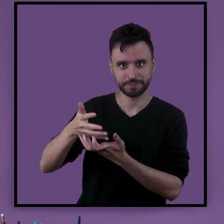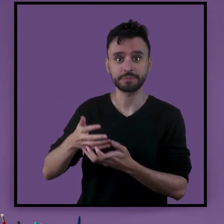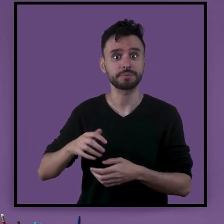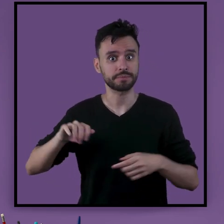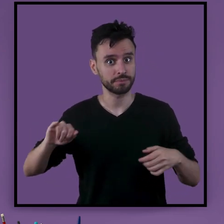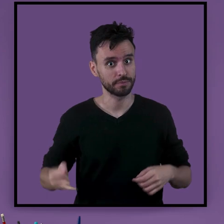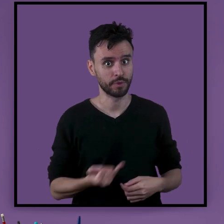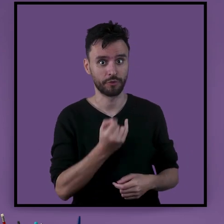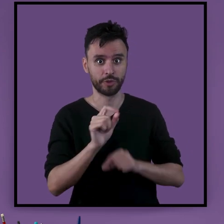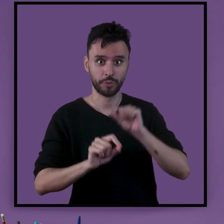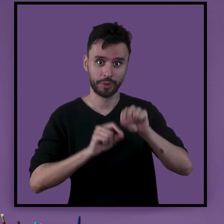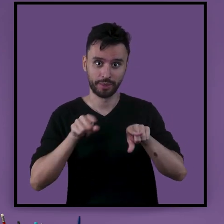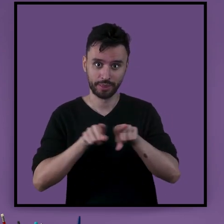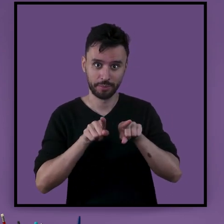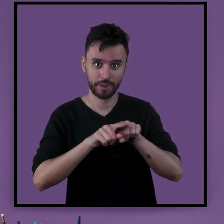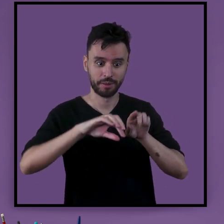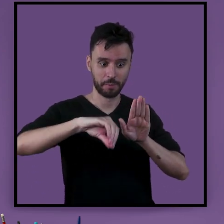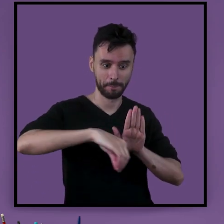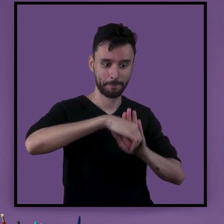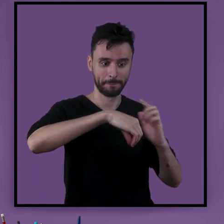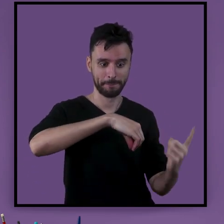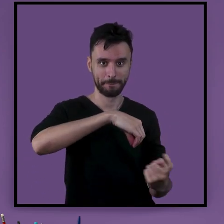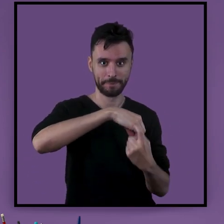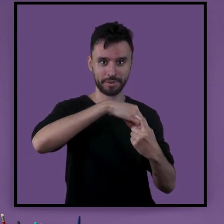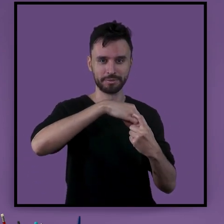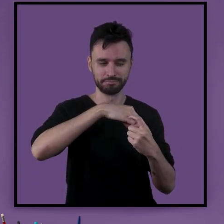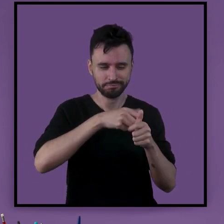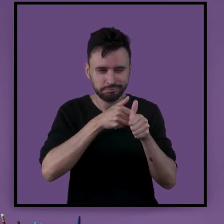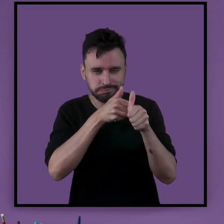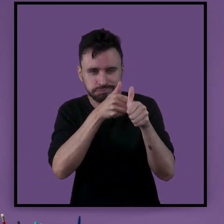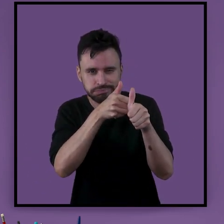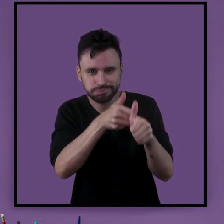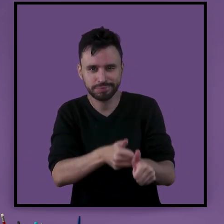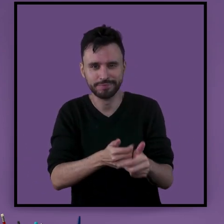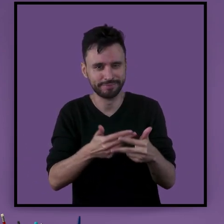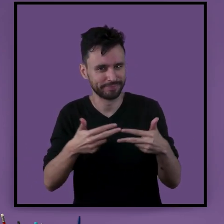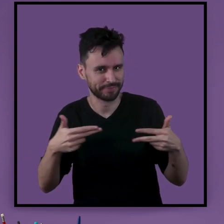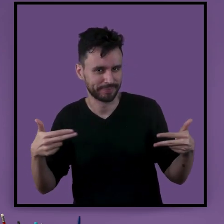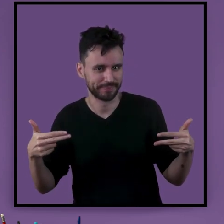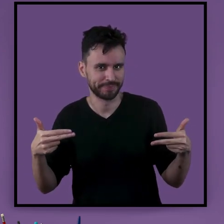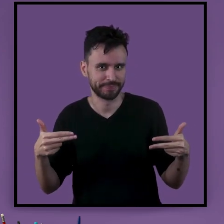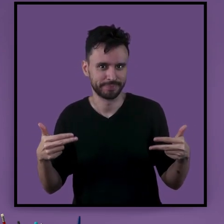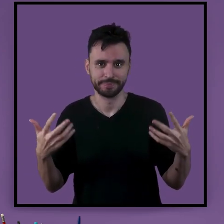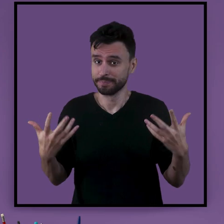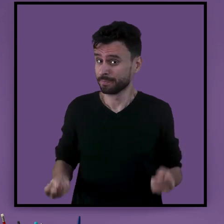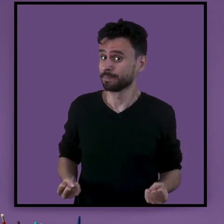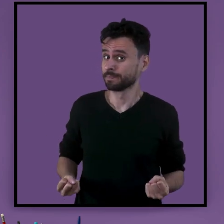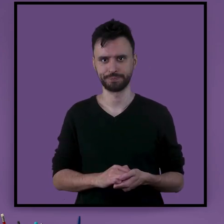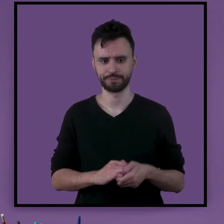e não perca nenhum vídeo. Vamos lá? O que são gêneros musicais?